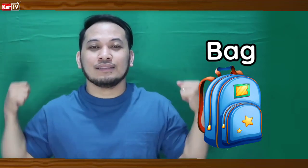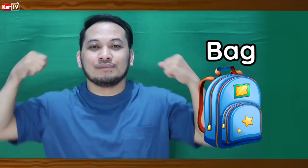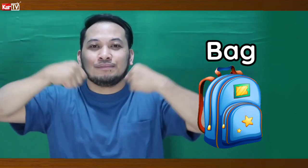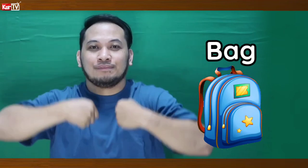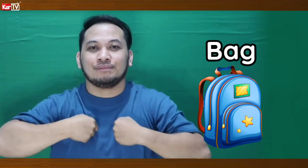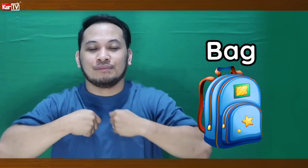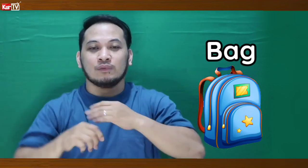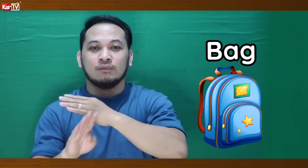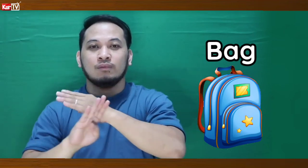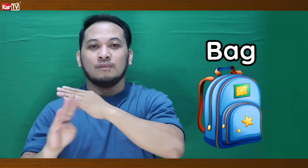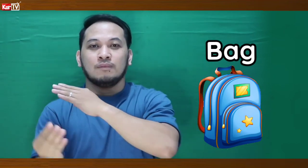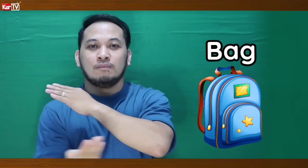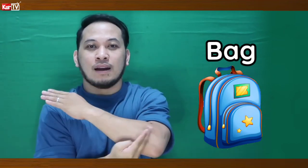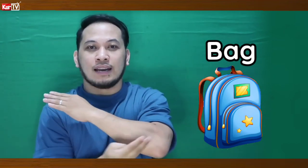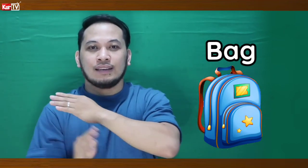Bag